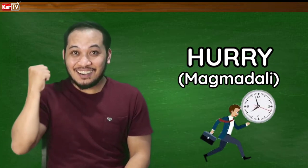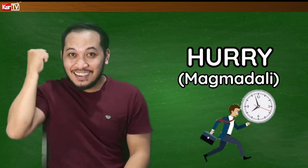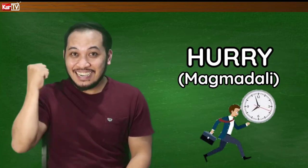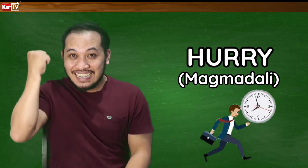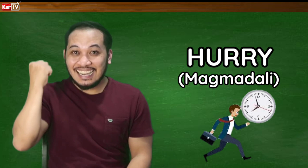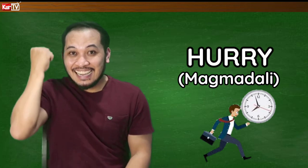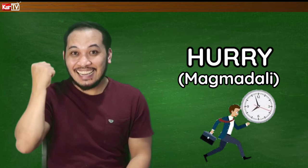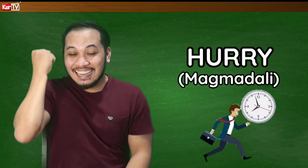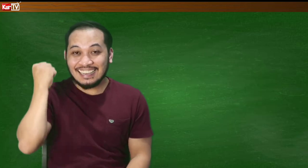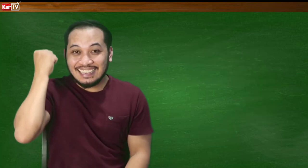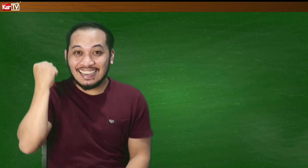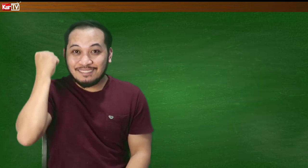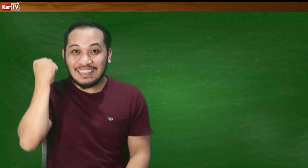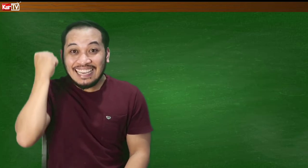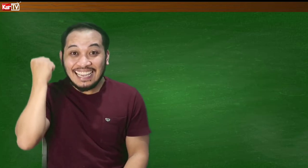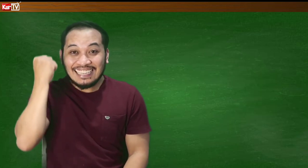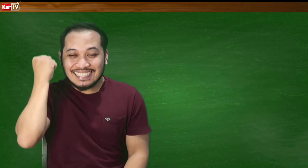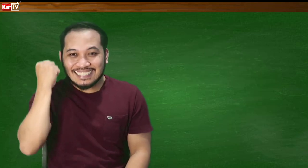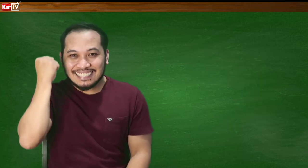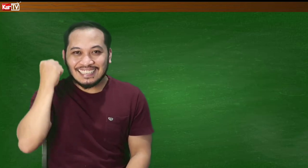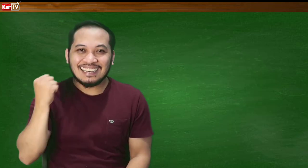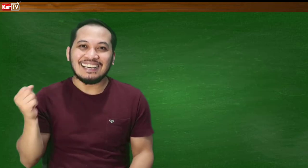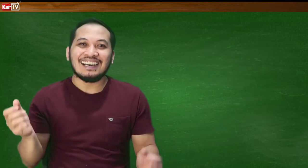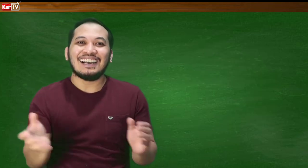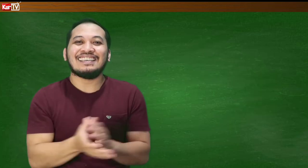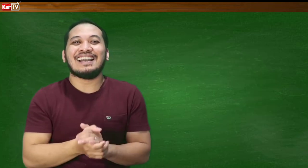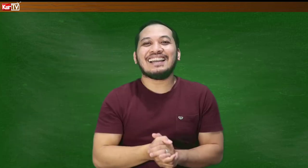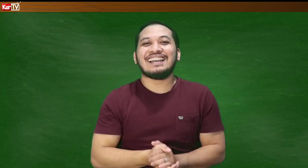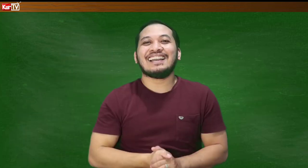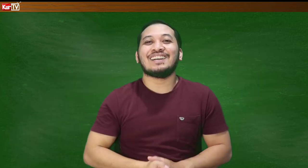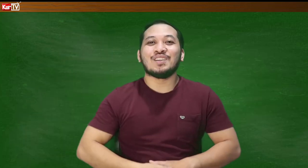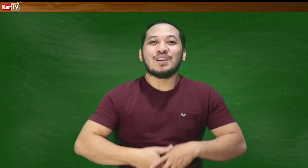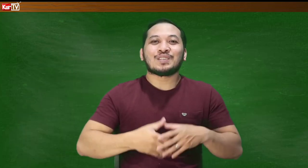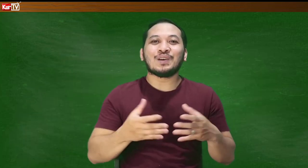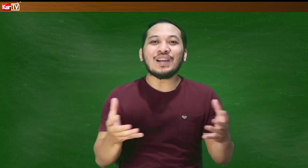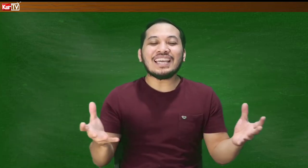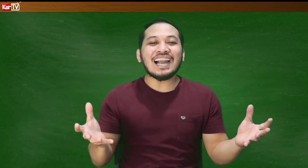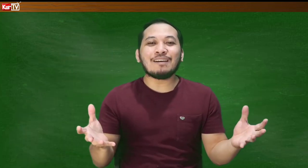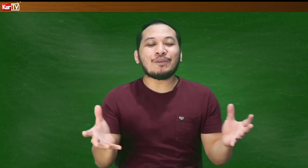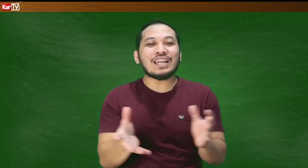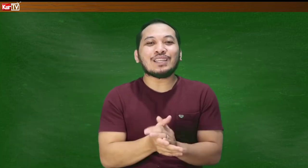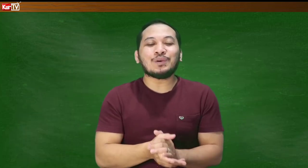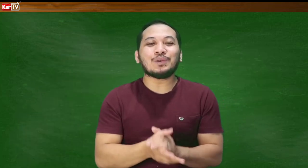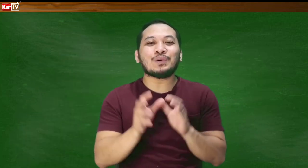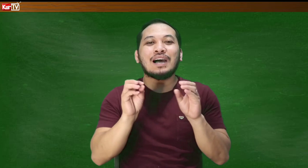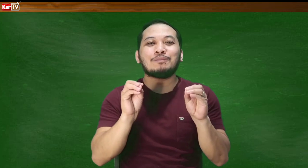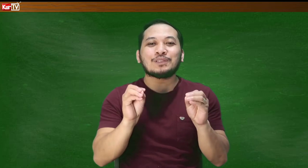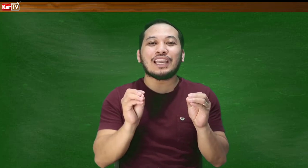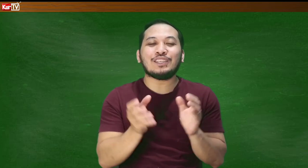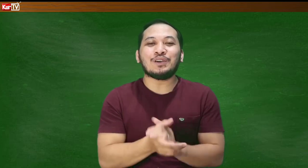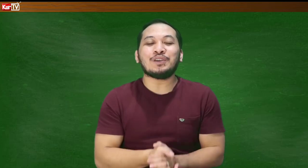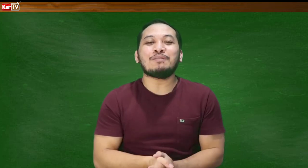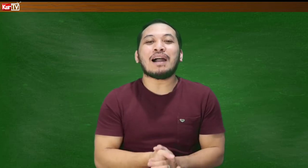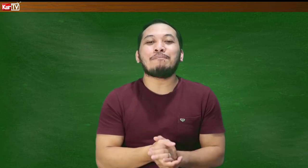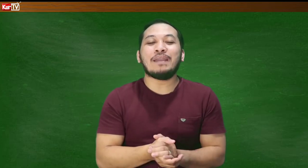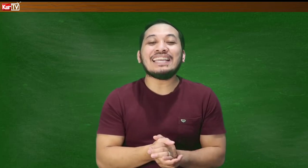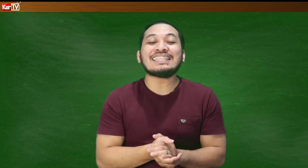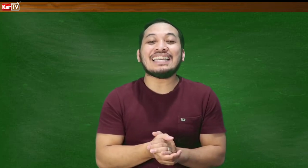Hurry. Yan. Bilis. Ayan. So, ayan na nga po, naituro ko nga po sa inyo yung mga basic